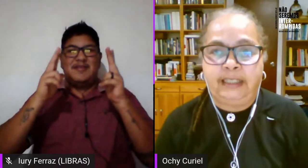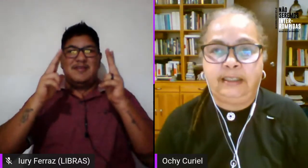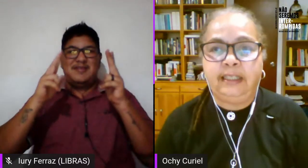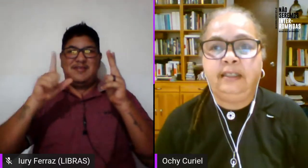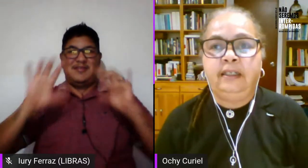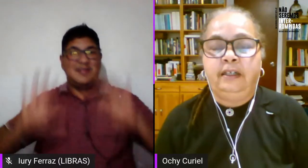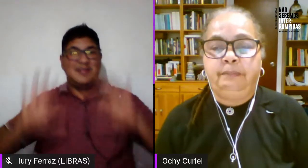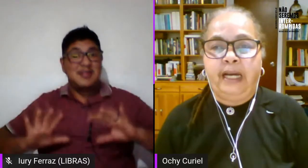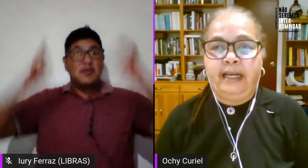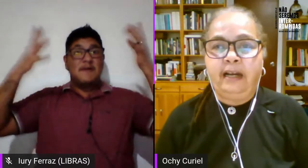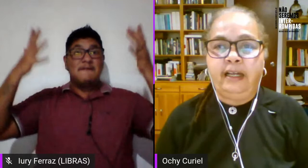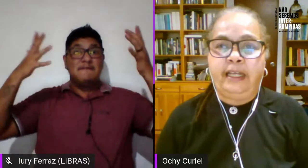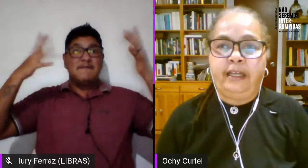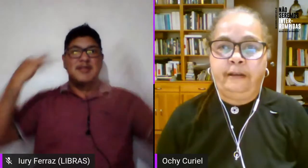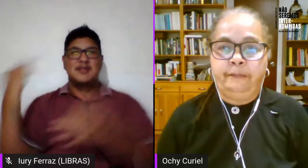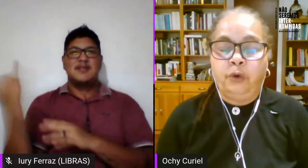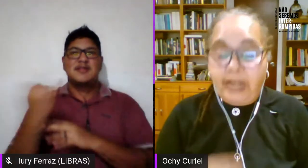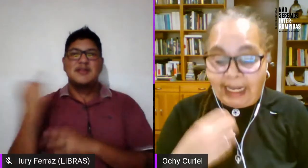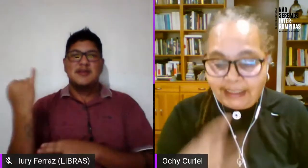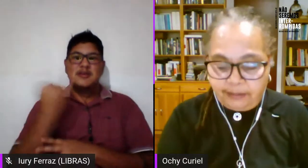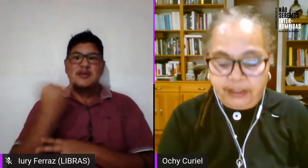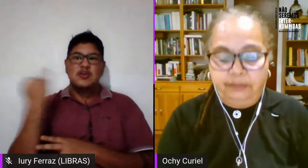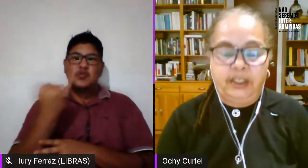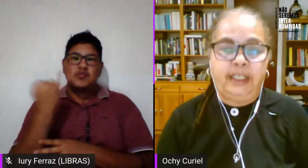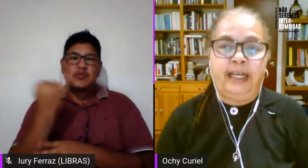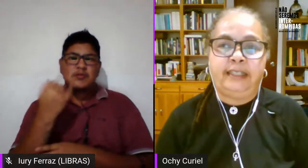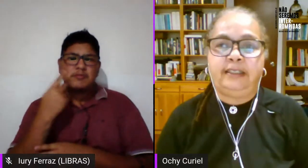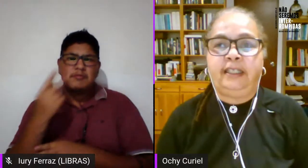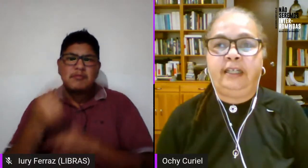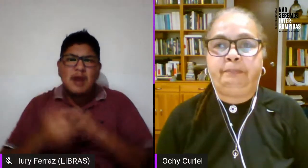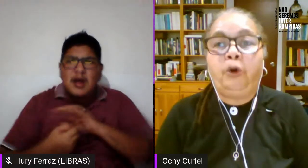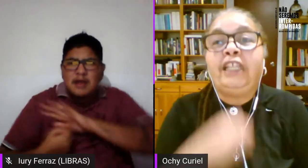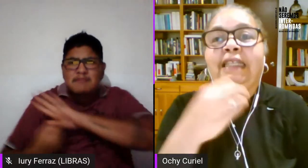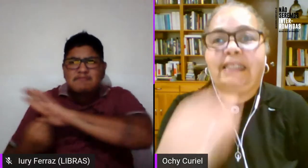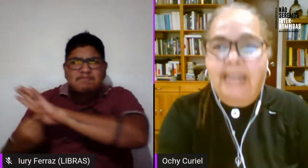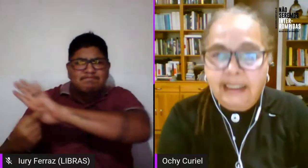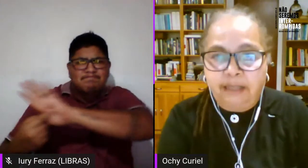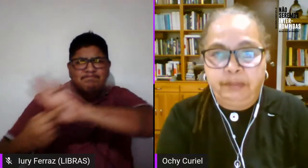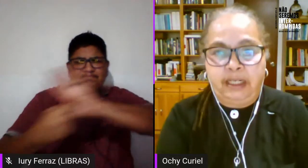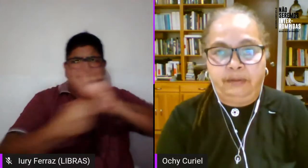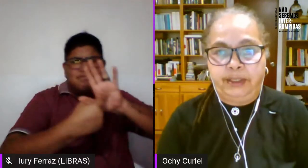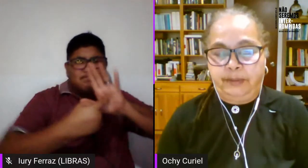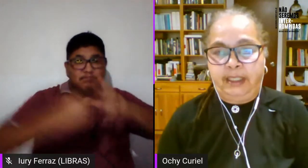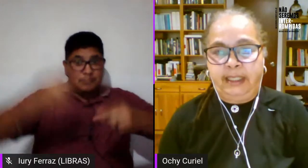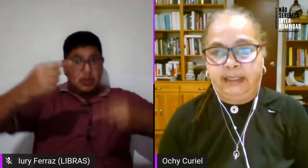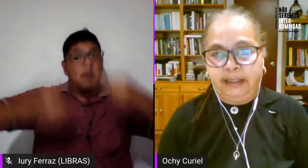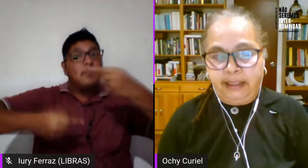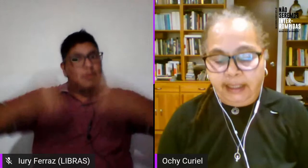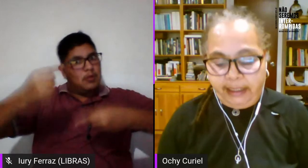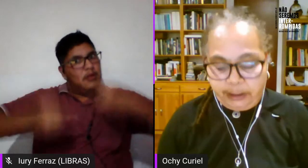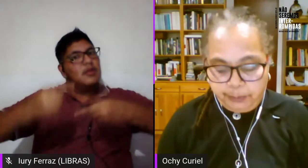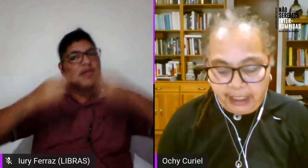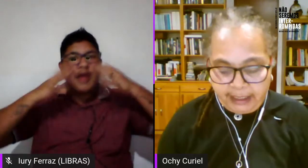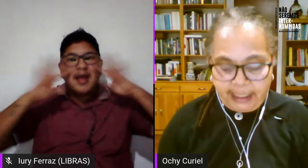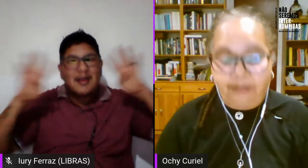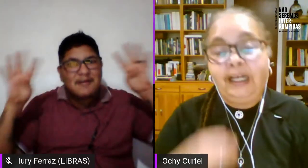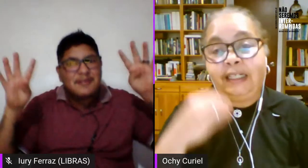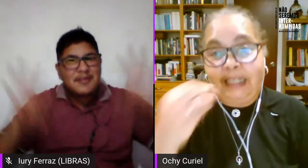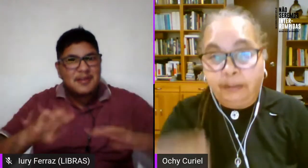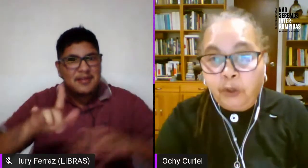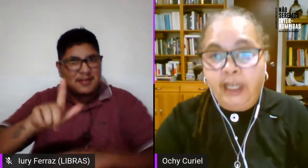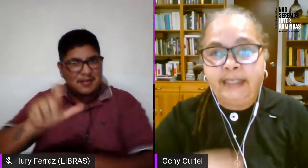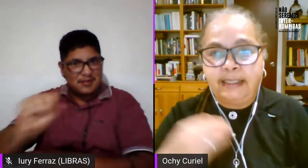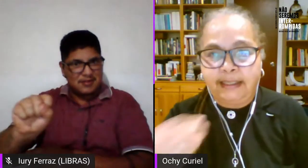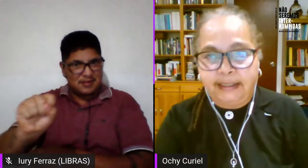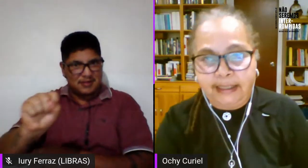importante para buscar esa visibilidad politizar también la visibilidad lesbiana y